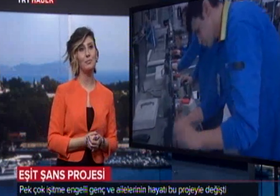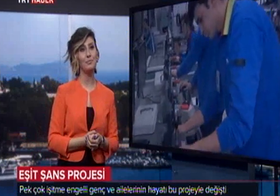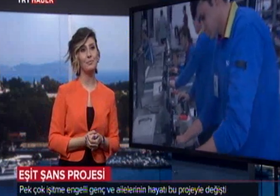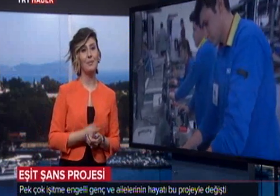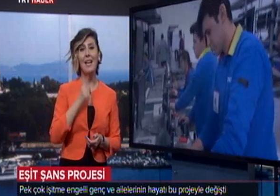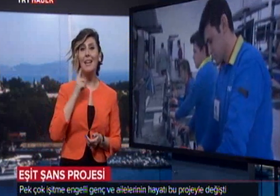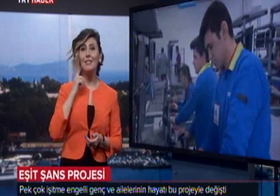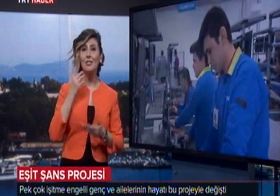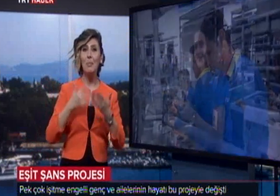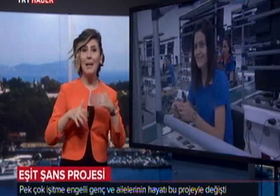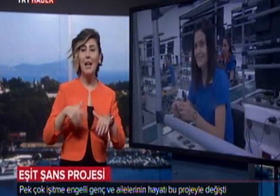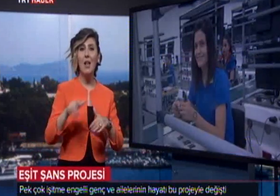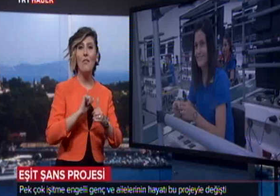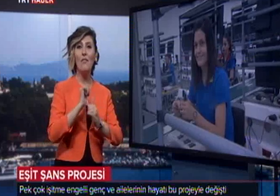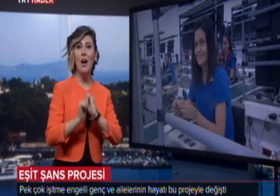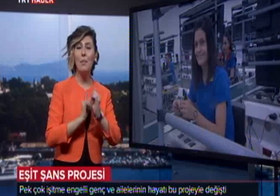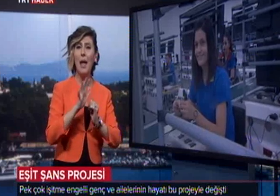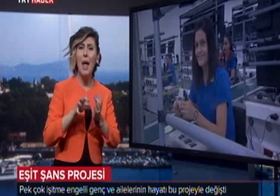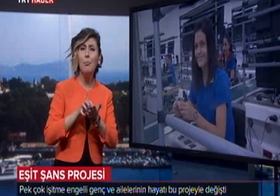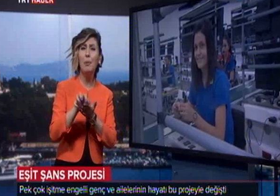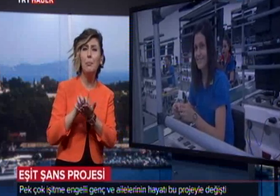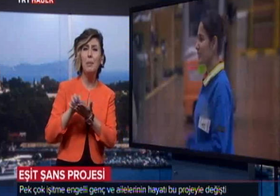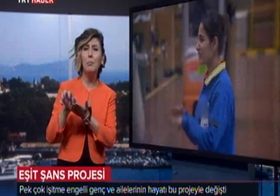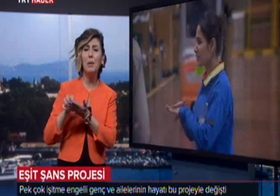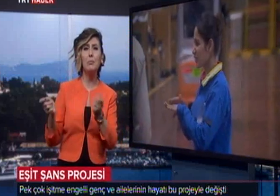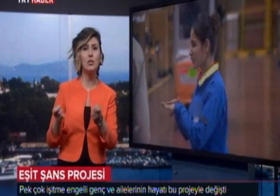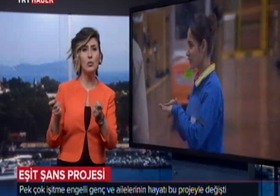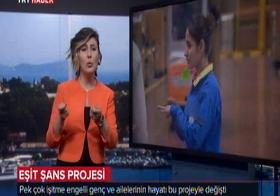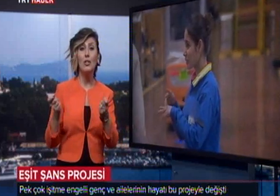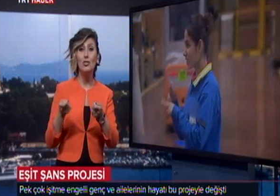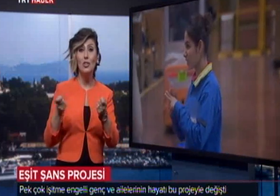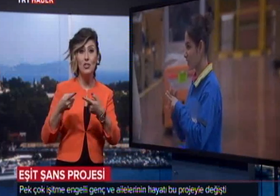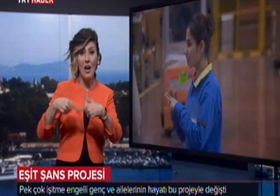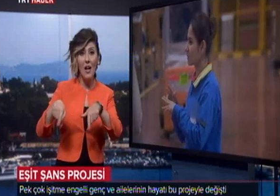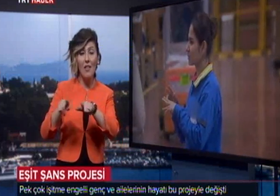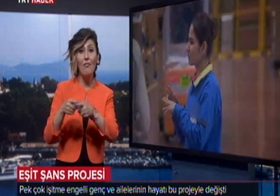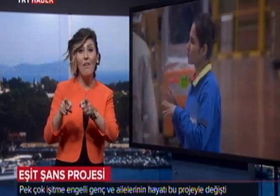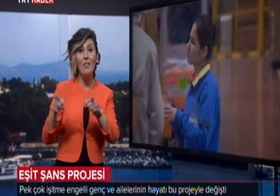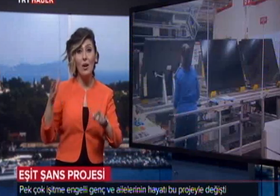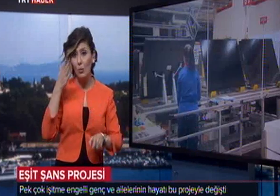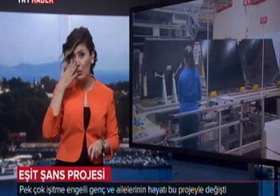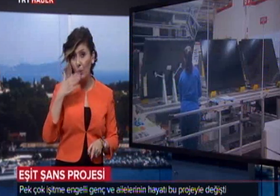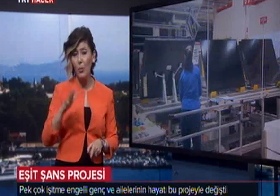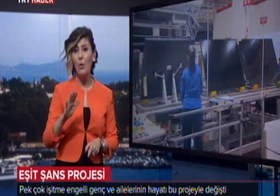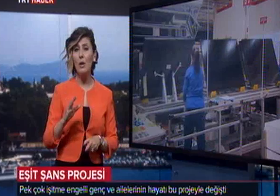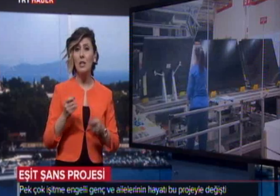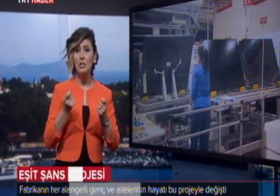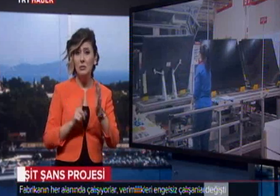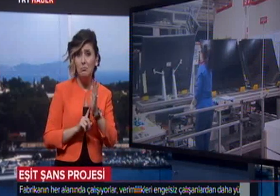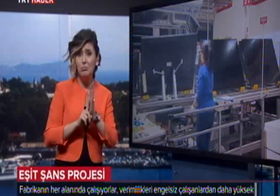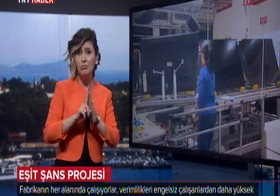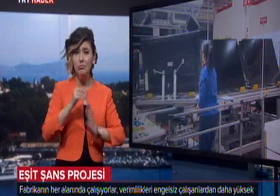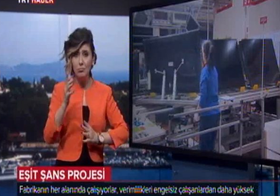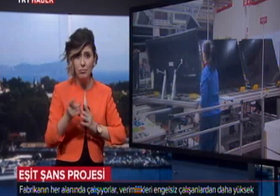İşitme engelliler fabrikanın her biriminde çalışıyor. Çalışılan alanlarda farklılık olmadığı gibi, verim birlikte de